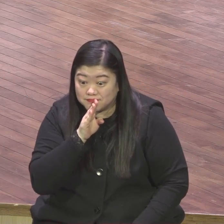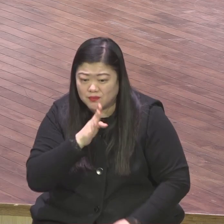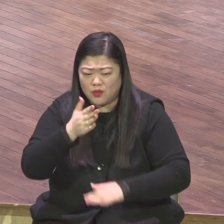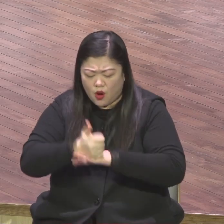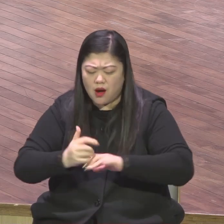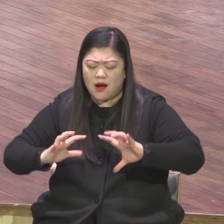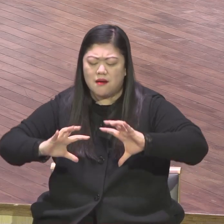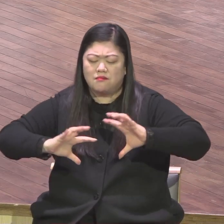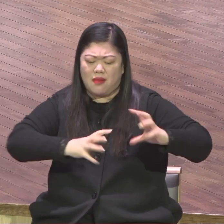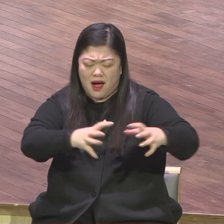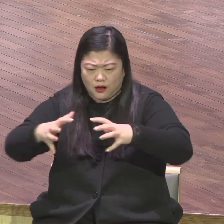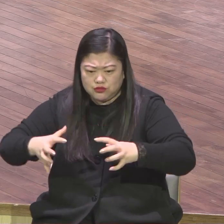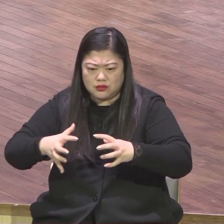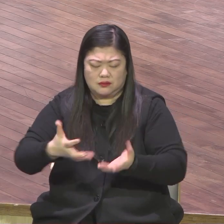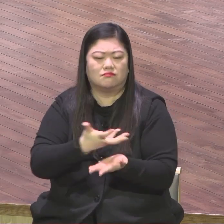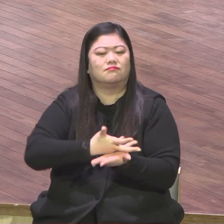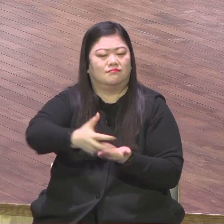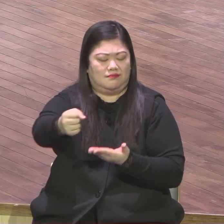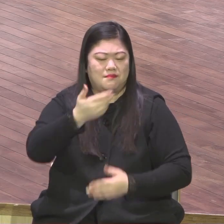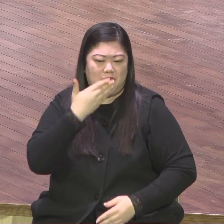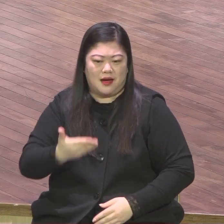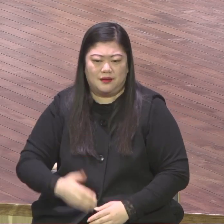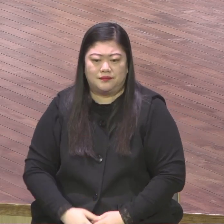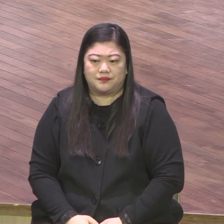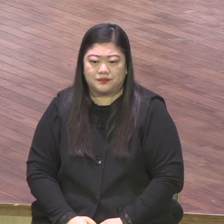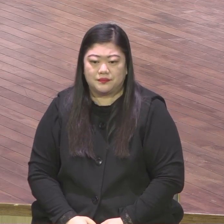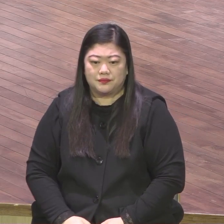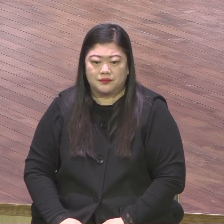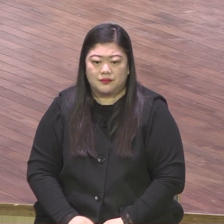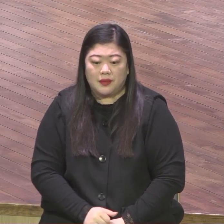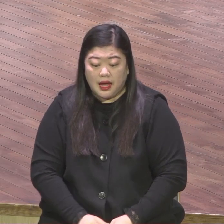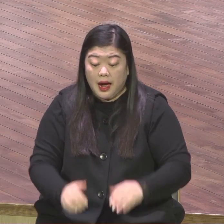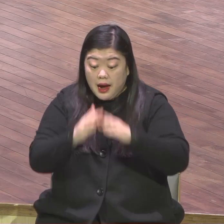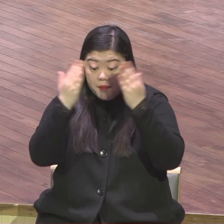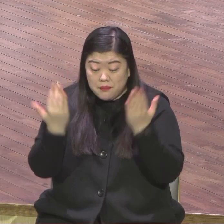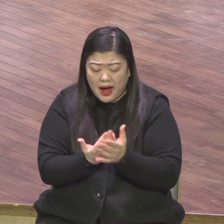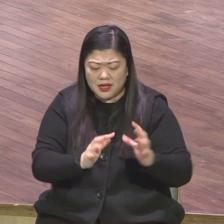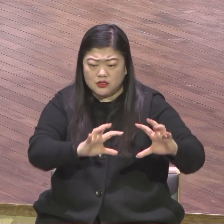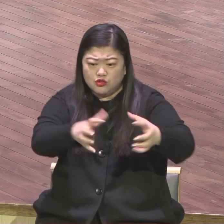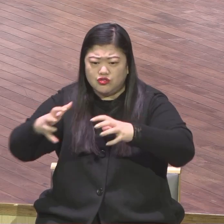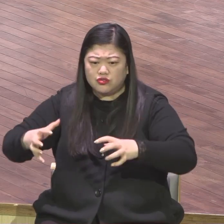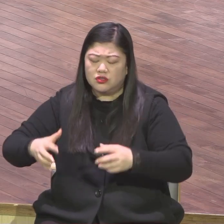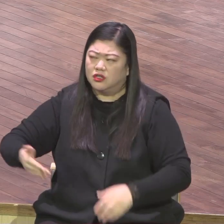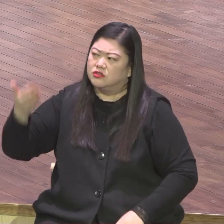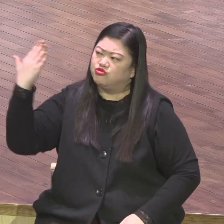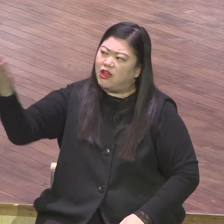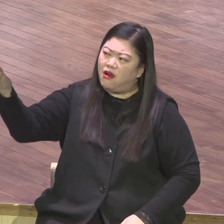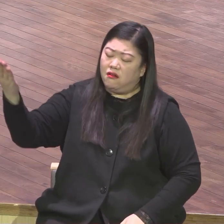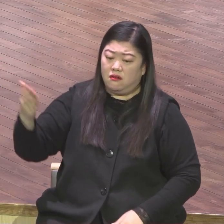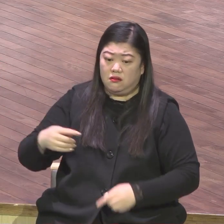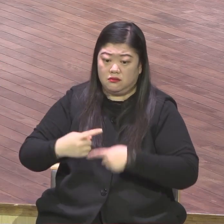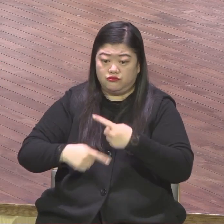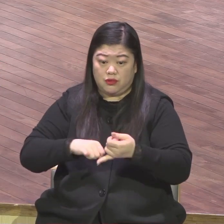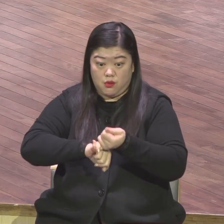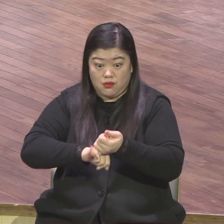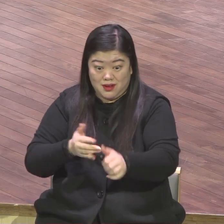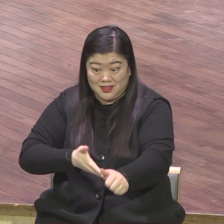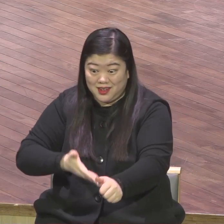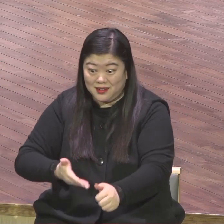이 망국을 기업으로 내게 주시옵사사 이런 개인에게 적용하시기 바랍니다